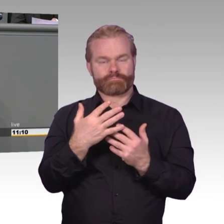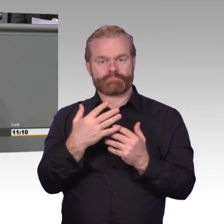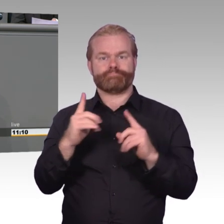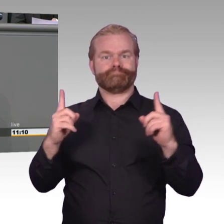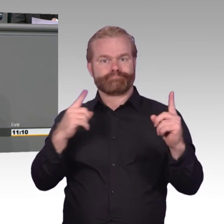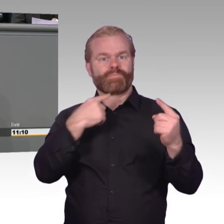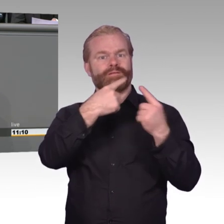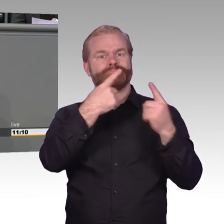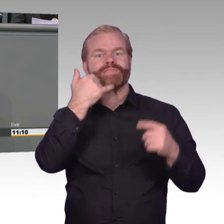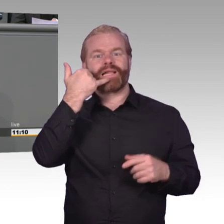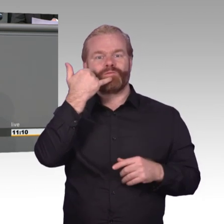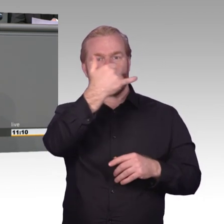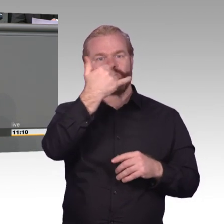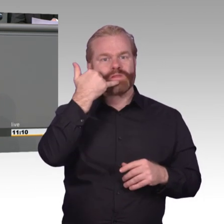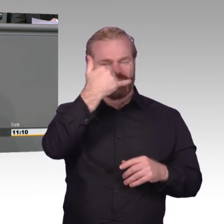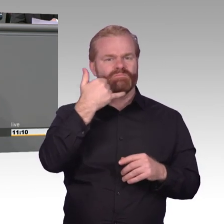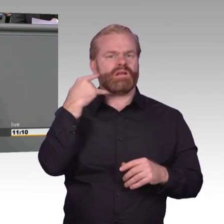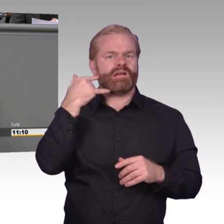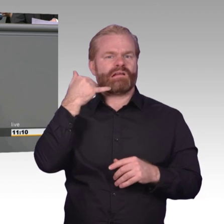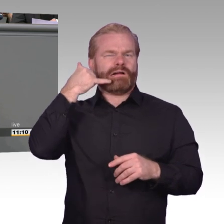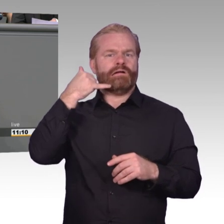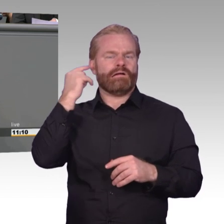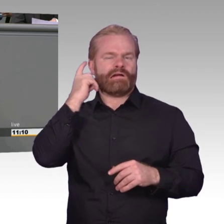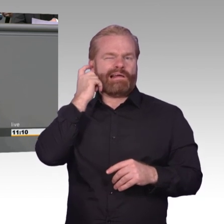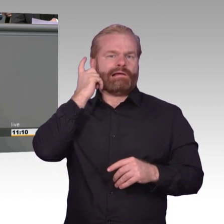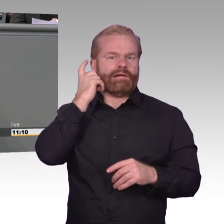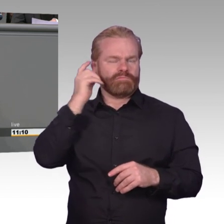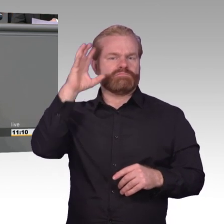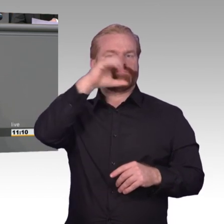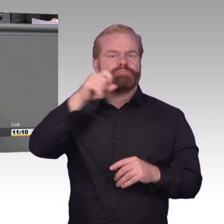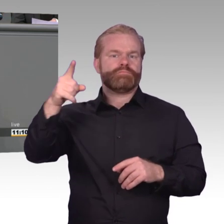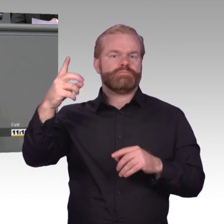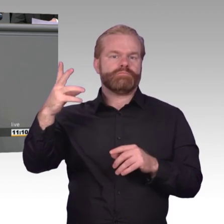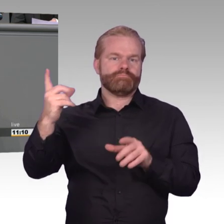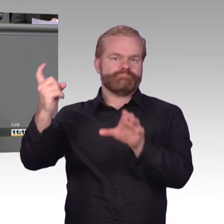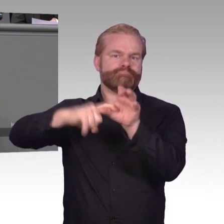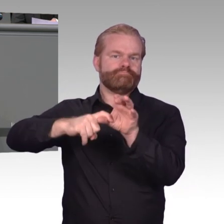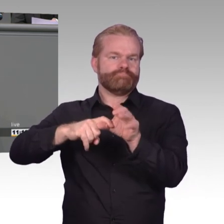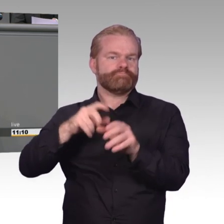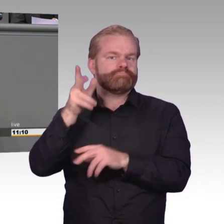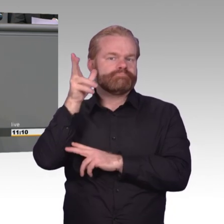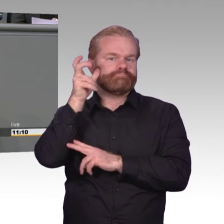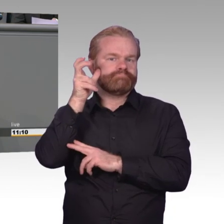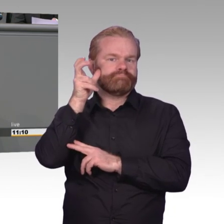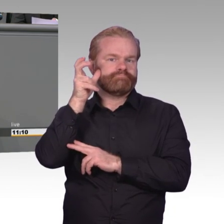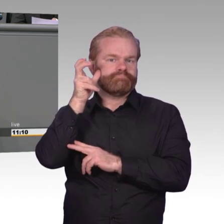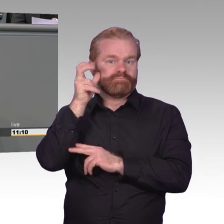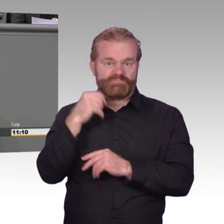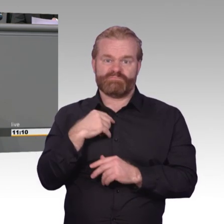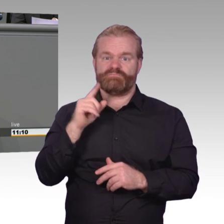aufdrehen, damit wir uns sicher waren, dass Sie nicht mithören. Ich bin in einer Zeit aufgewachsen, in der jedes Telefonat von uns abgehört wurde.